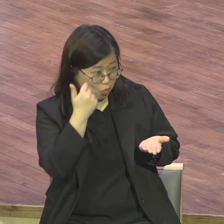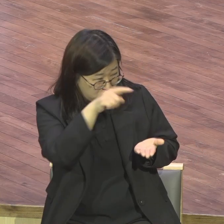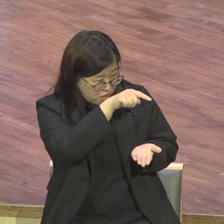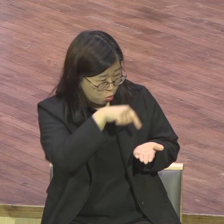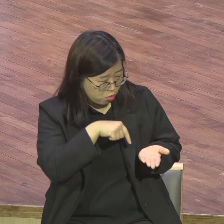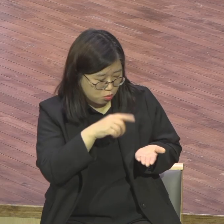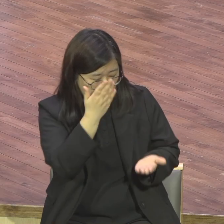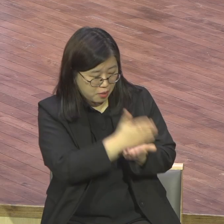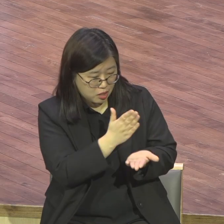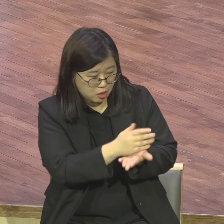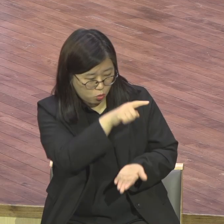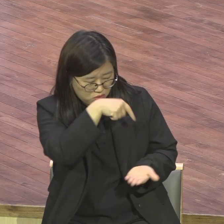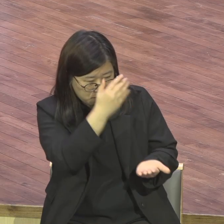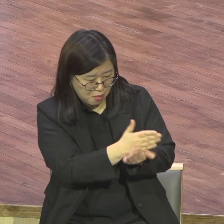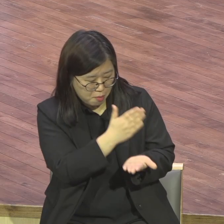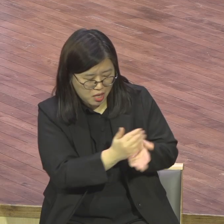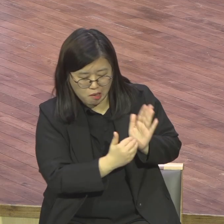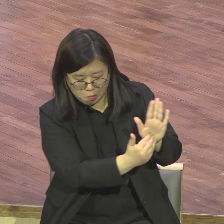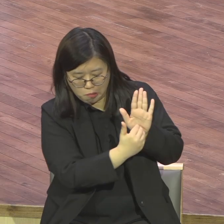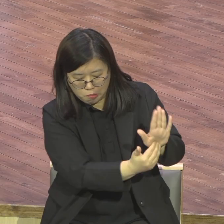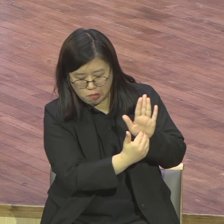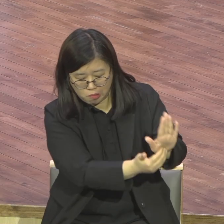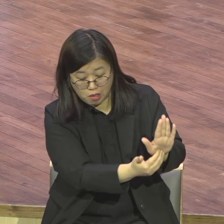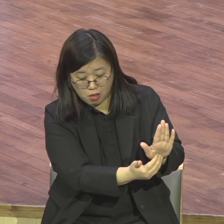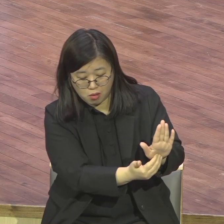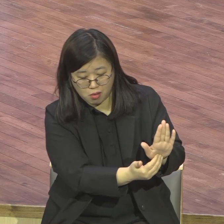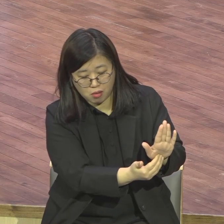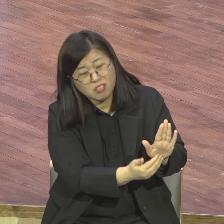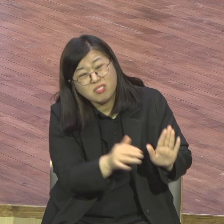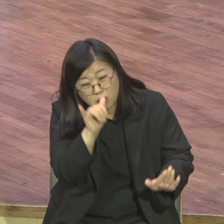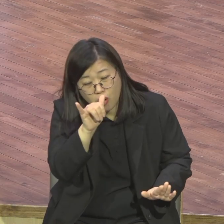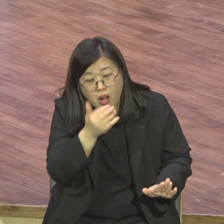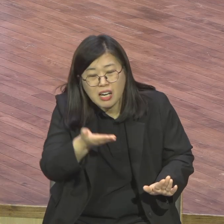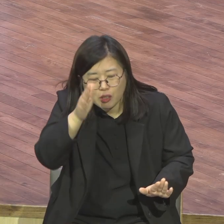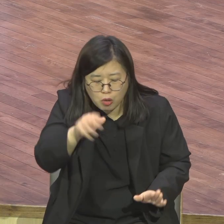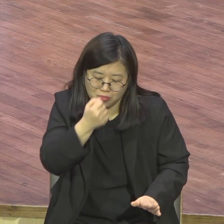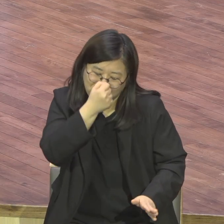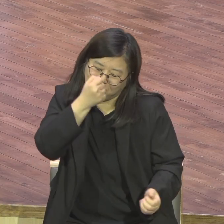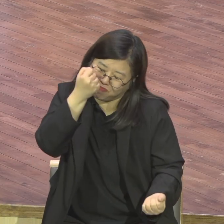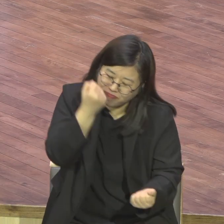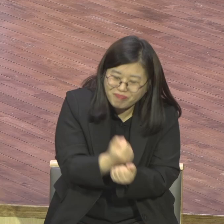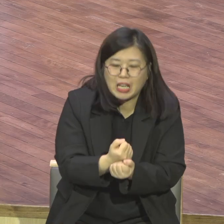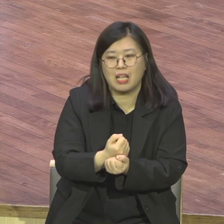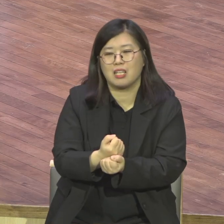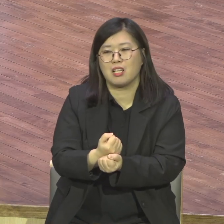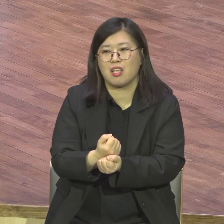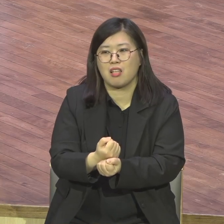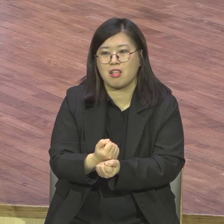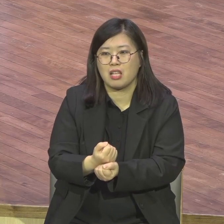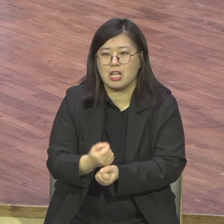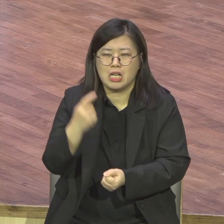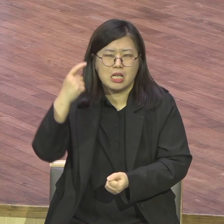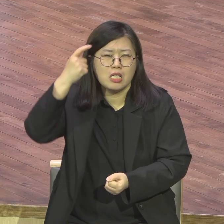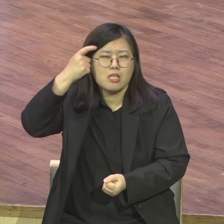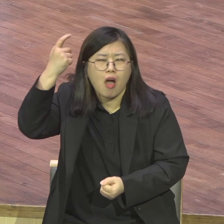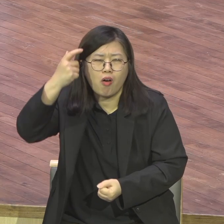입구에서도 문 못 들어오게 막아버립니다 그러면 이제 주부하고 뭐 이렇게 뭐 이렇게 뭐 교회 소식